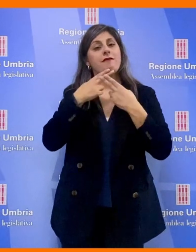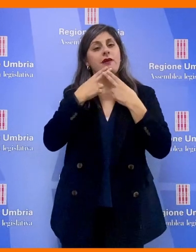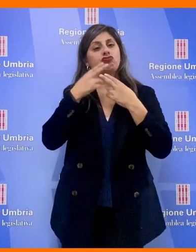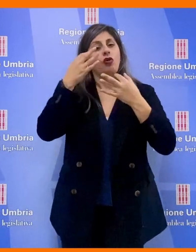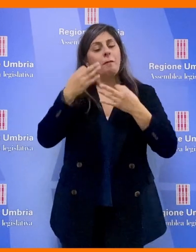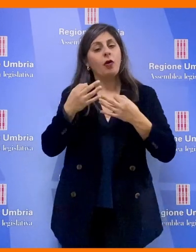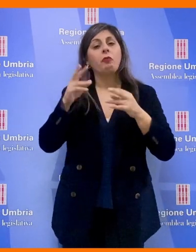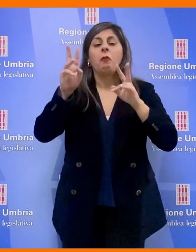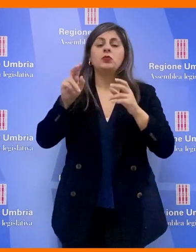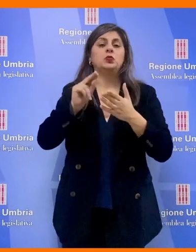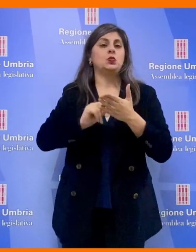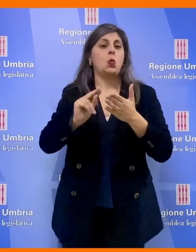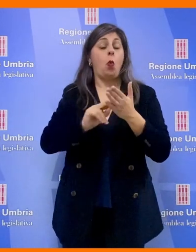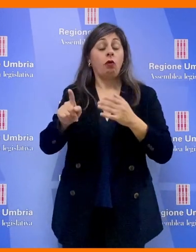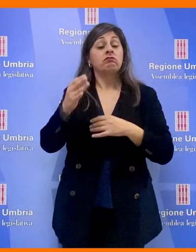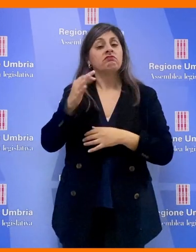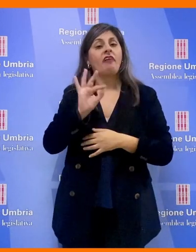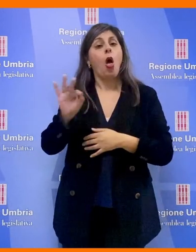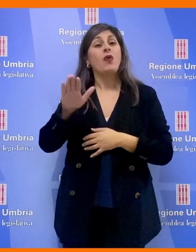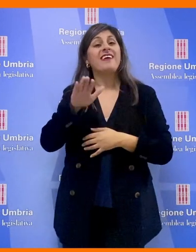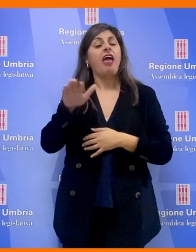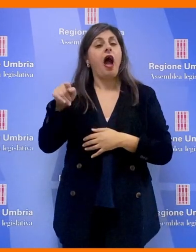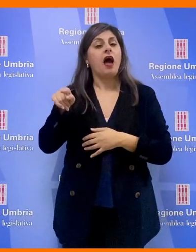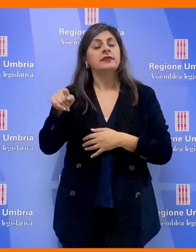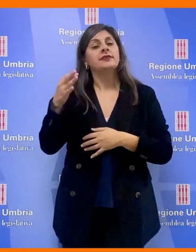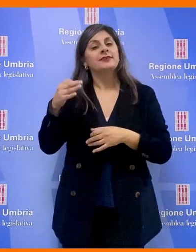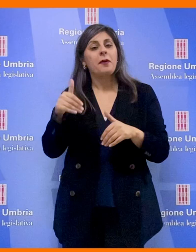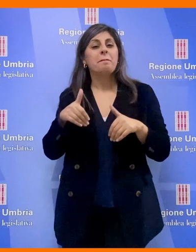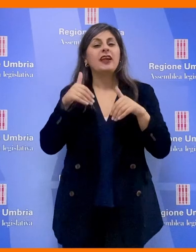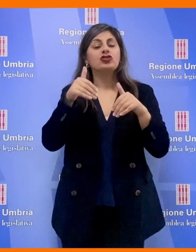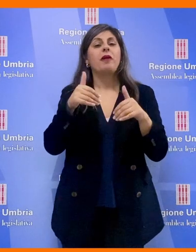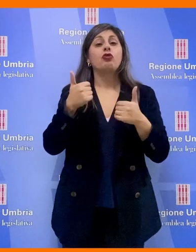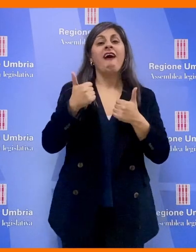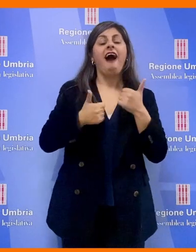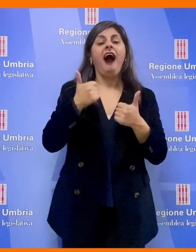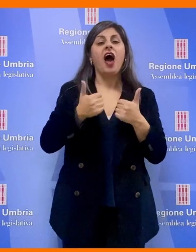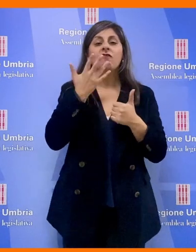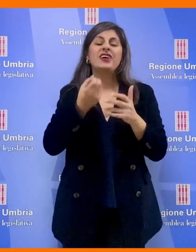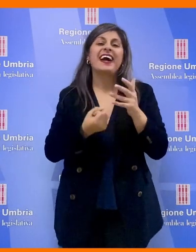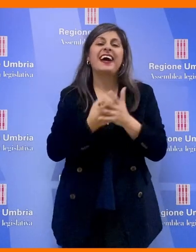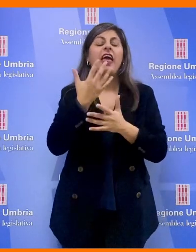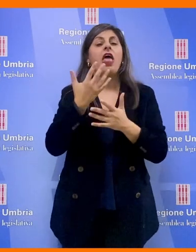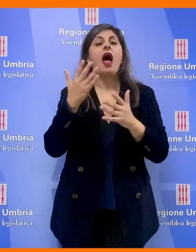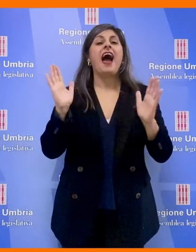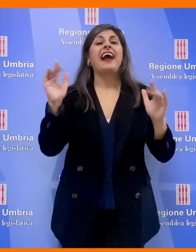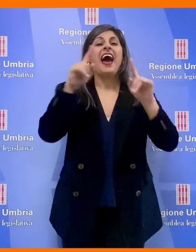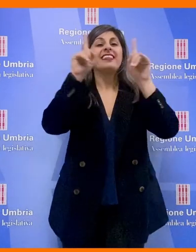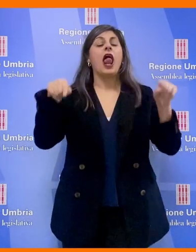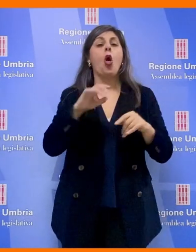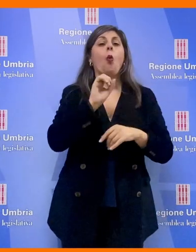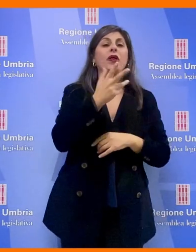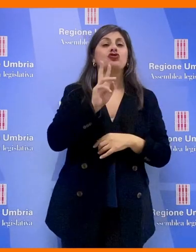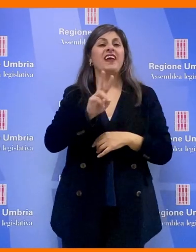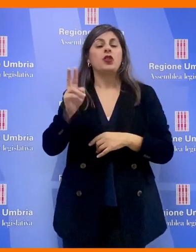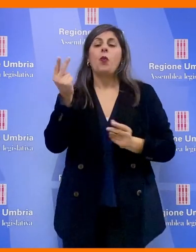sulla scuola dove alcuni ragazzi hanno partecipato al contest per creare il cartello del 1522 a livello di